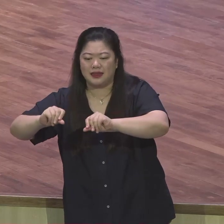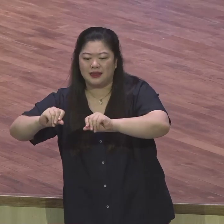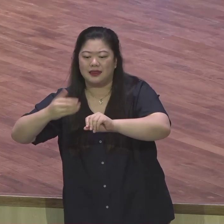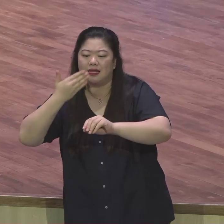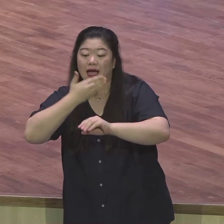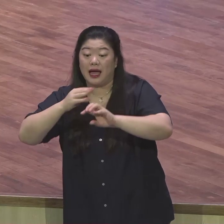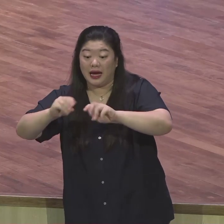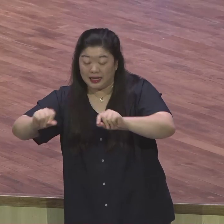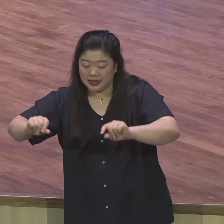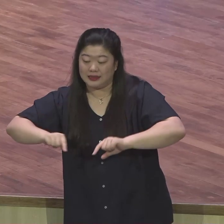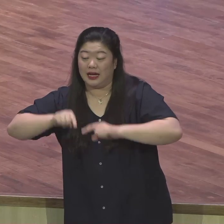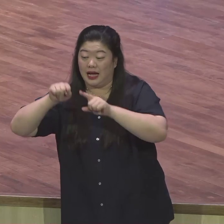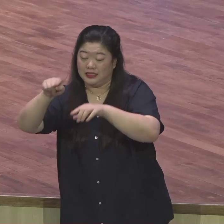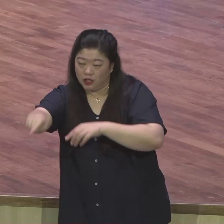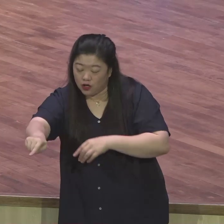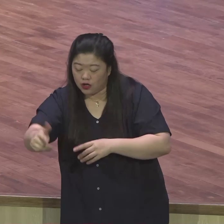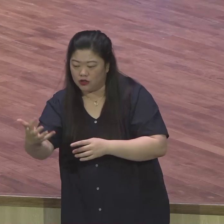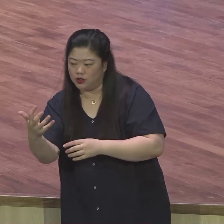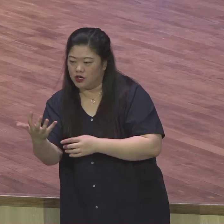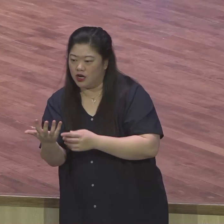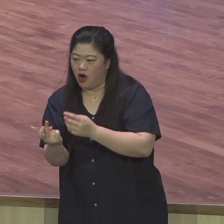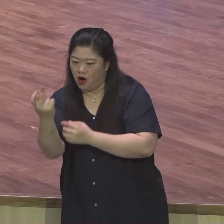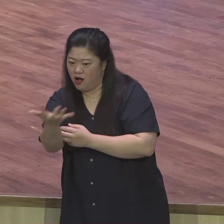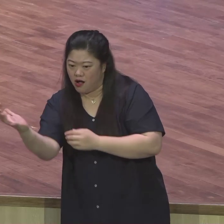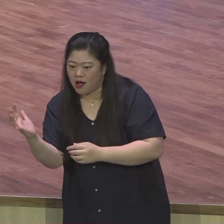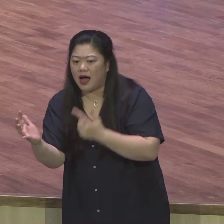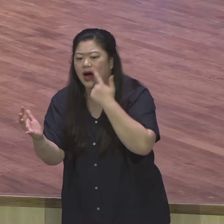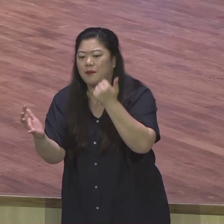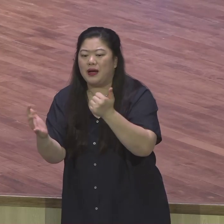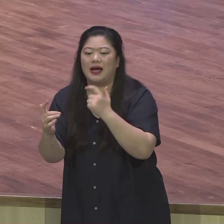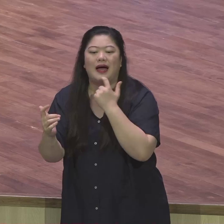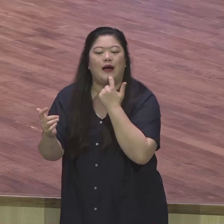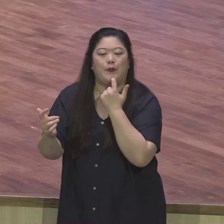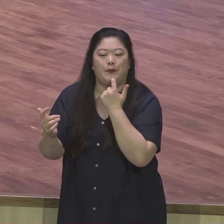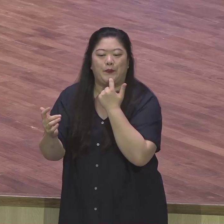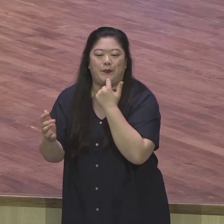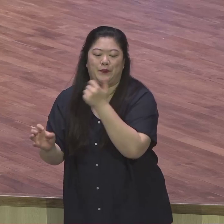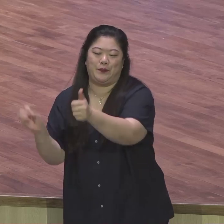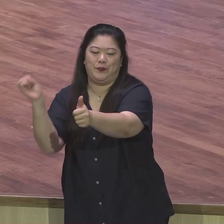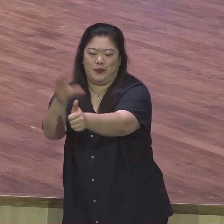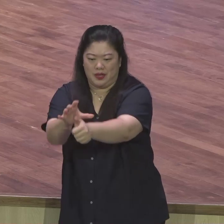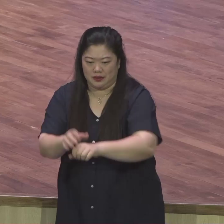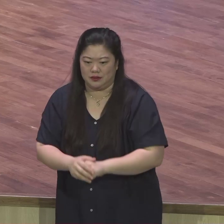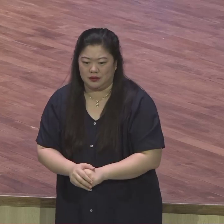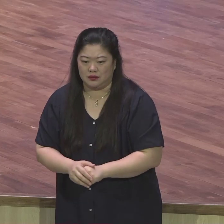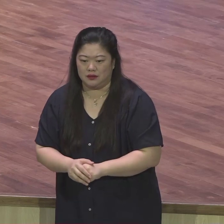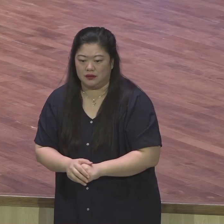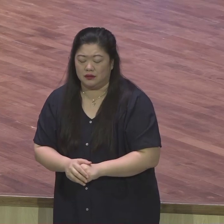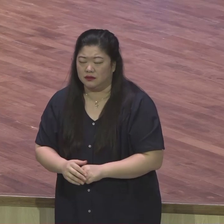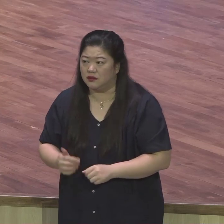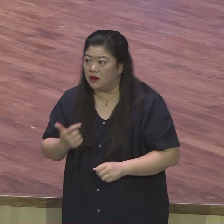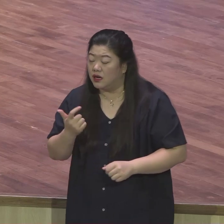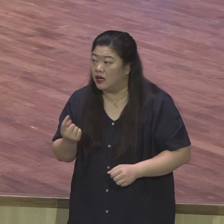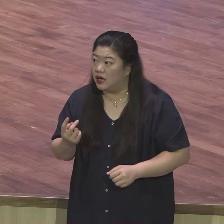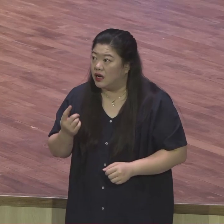이 모든 사실을 이야기를 합니다. 야곱은 막내 변함인을 데리고 오라고